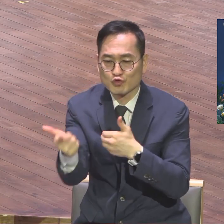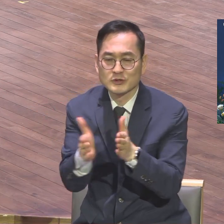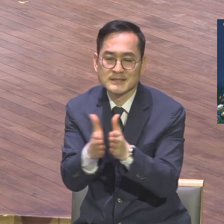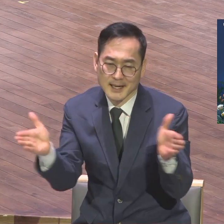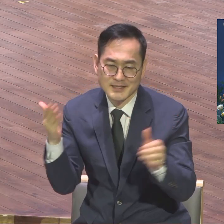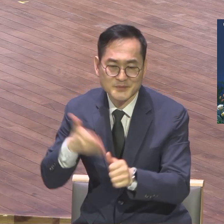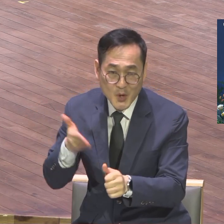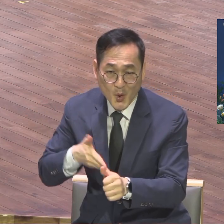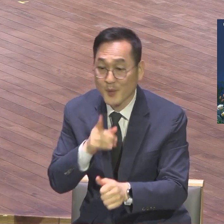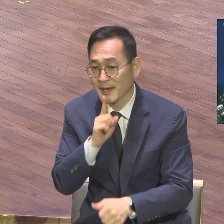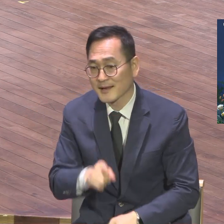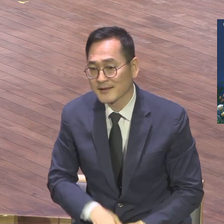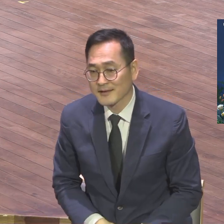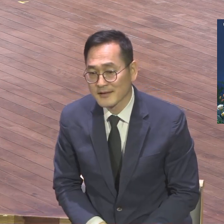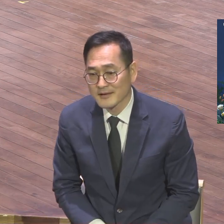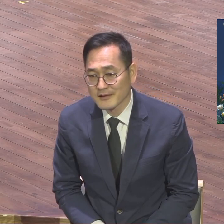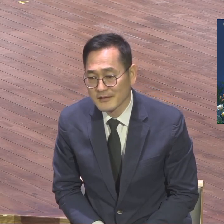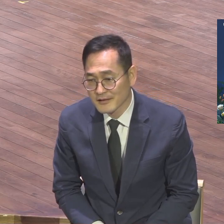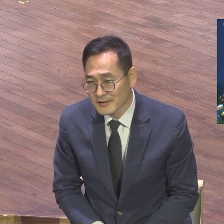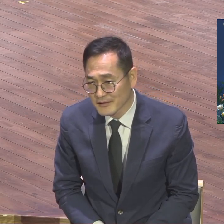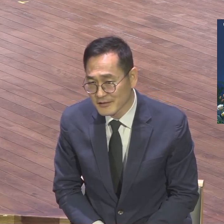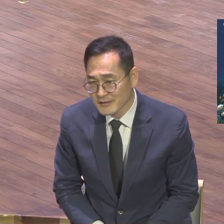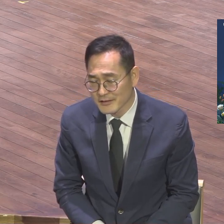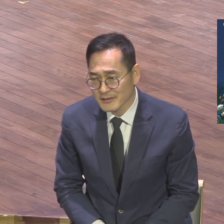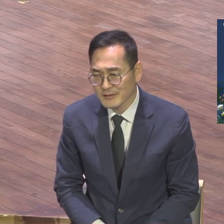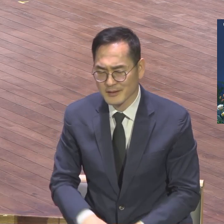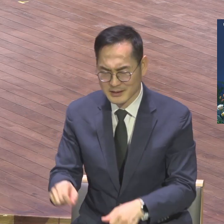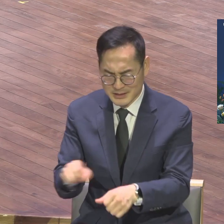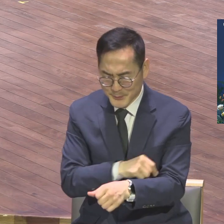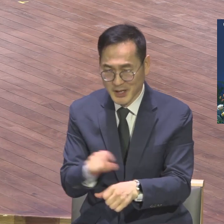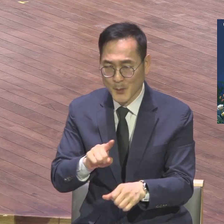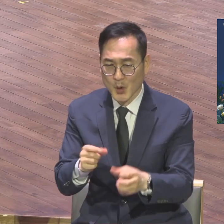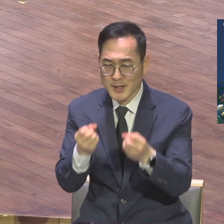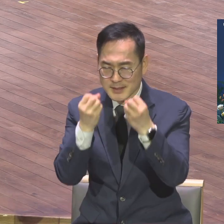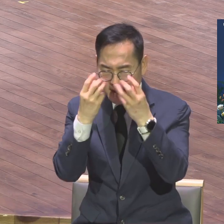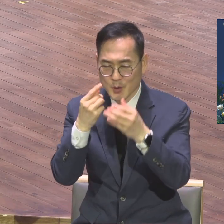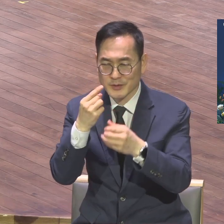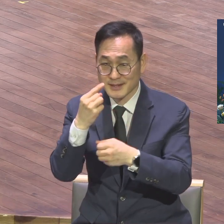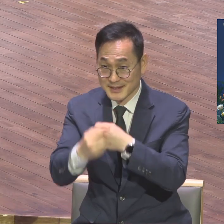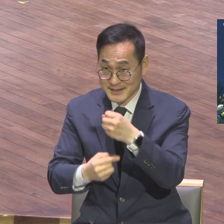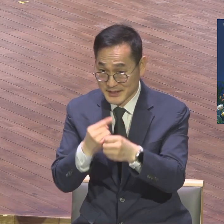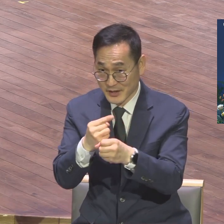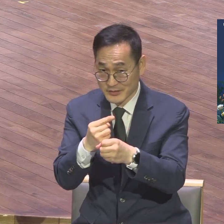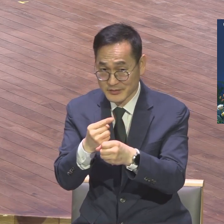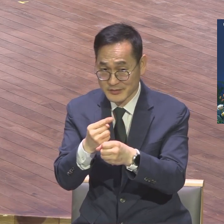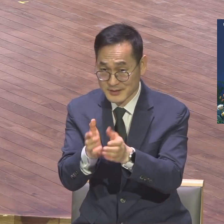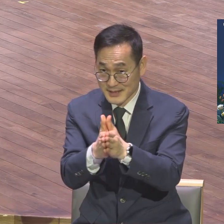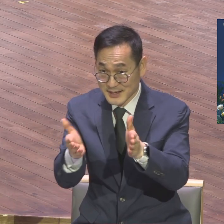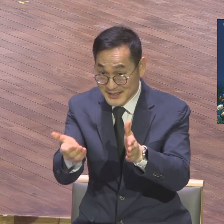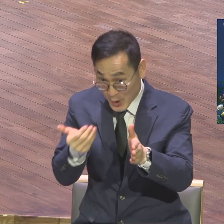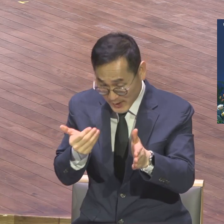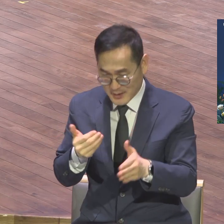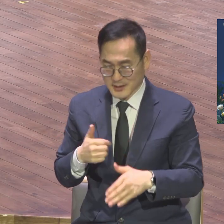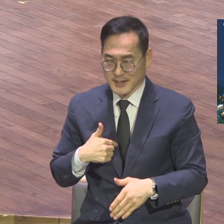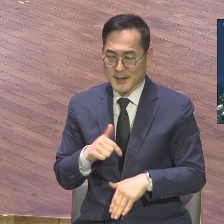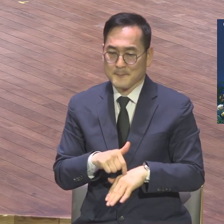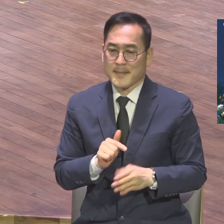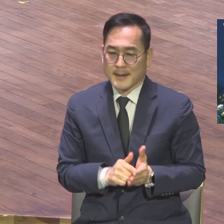중요한 말씀이지요. 특별히 새로운 새해를 시작하기 전에 우리의 마음이 하나님의 뜻에